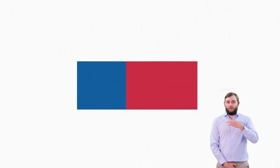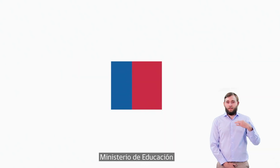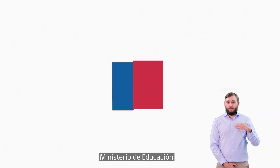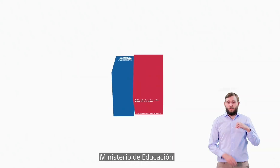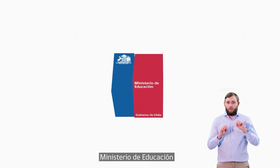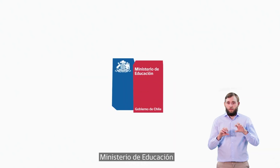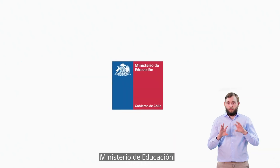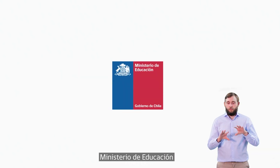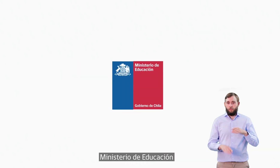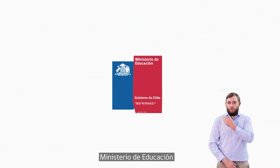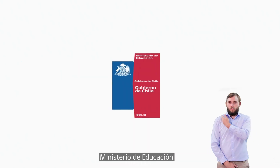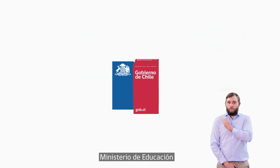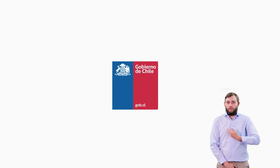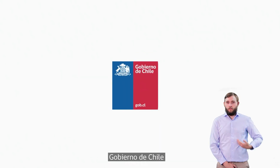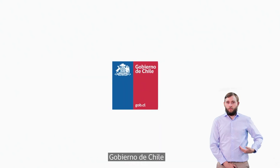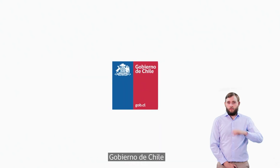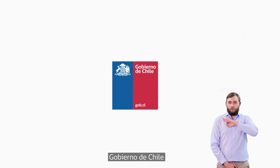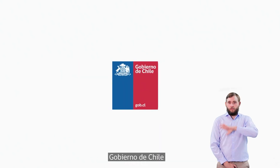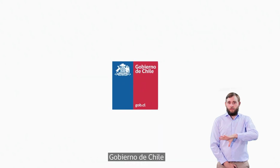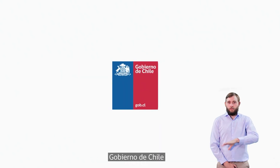Ministerio de Educación Gobierno de Chile